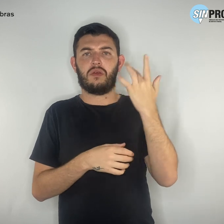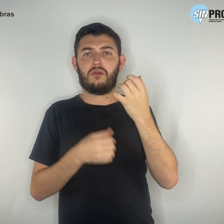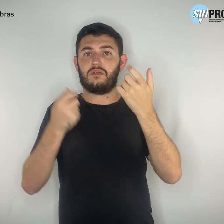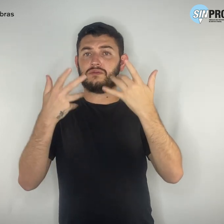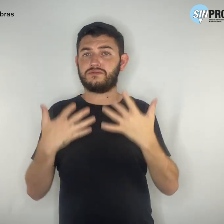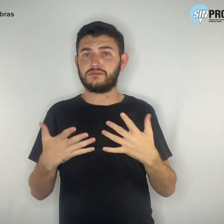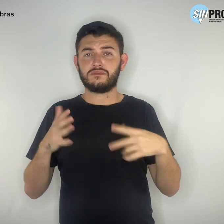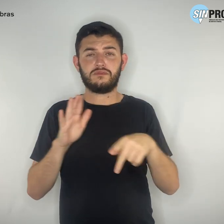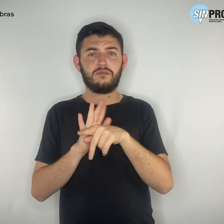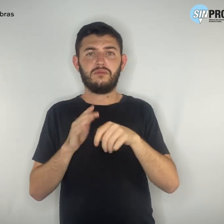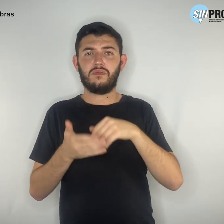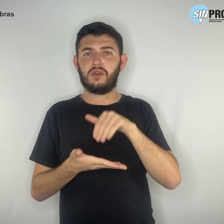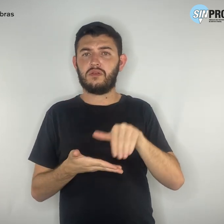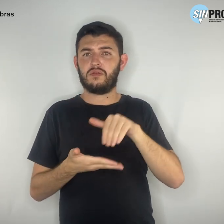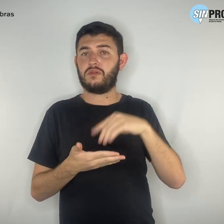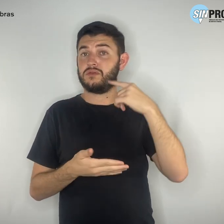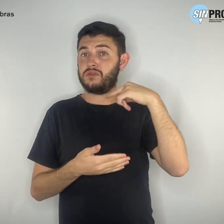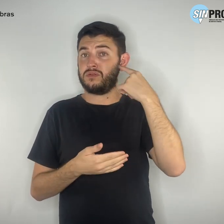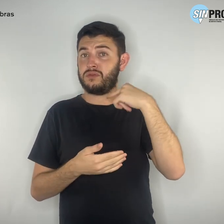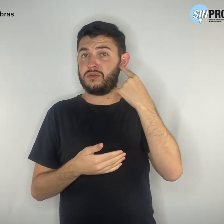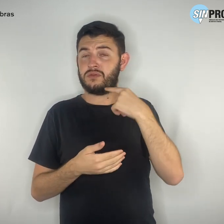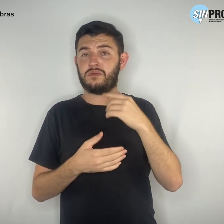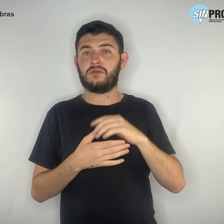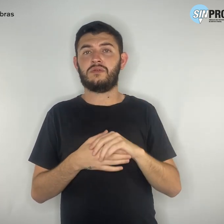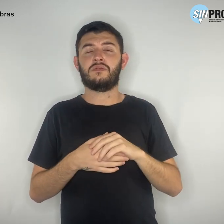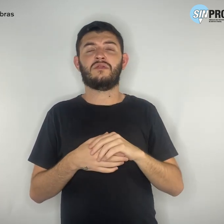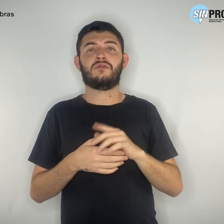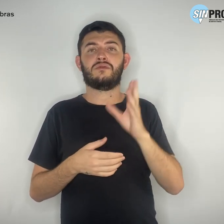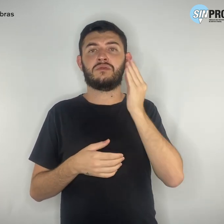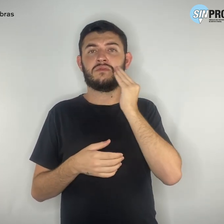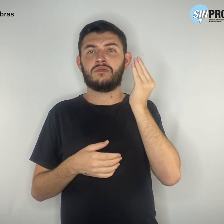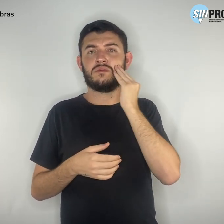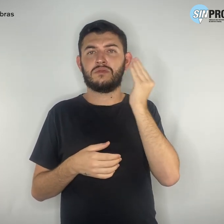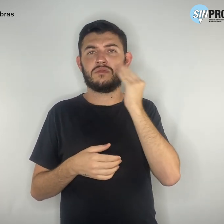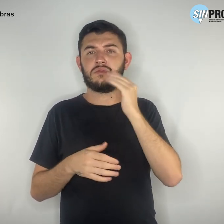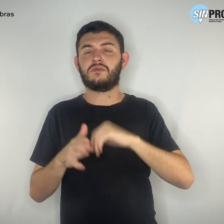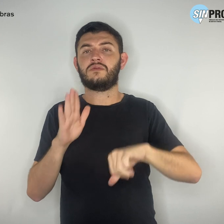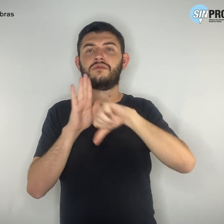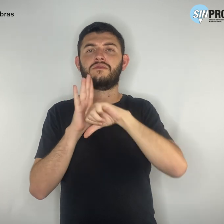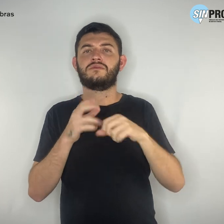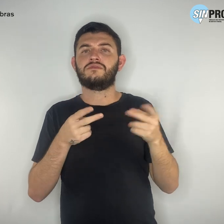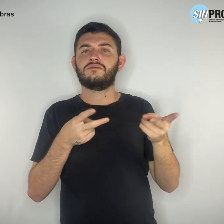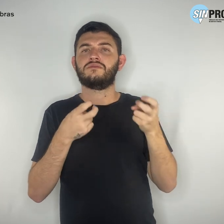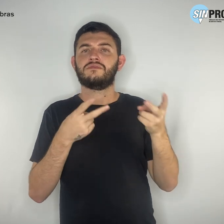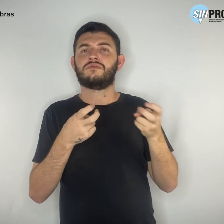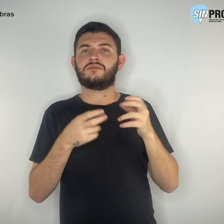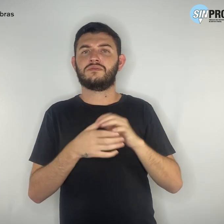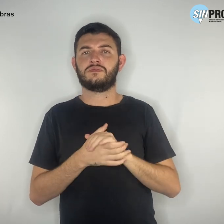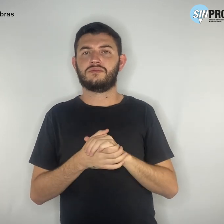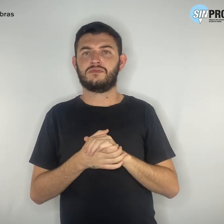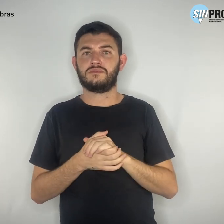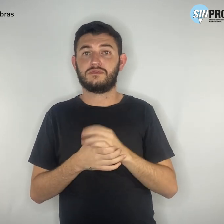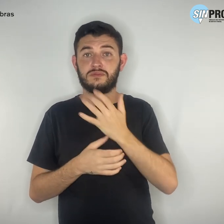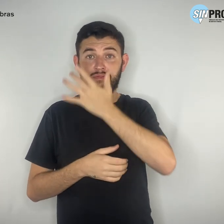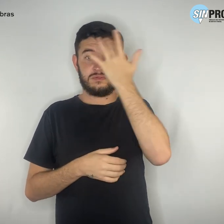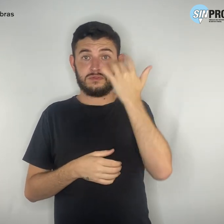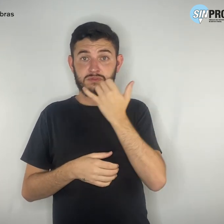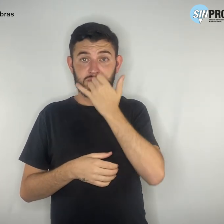do escritório de advocacia e tenta aplicar o crime de extorsão. Uma das vítimas percebeu a